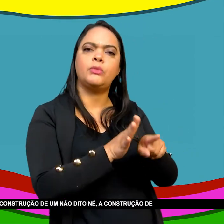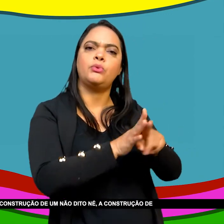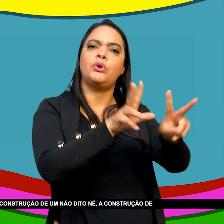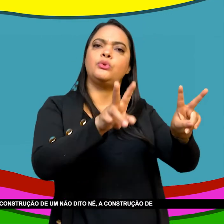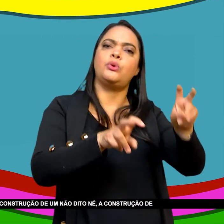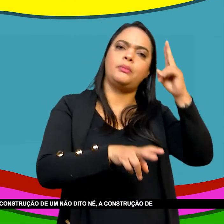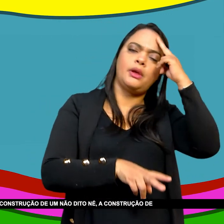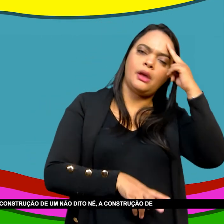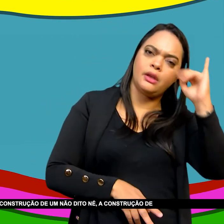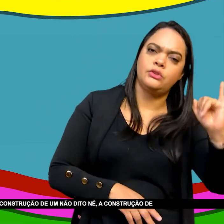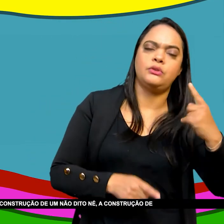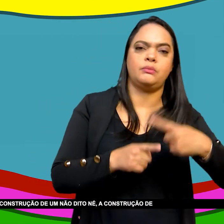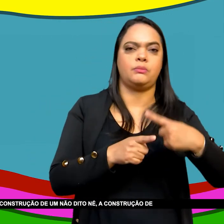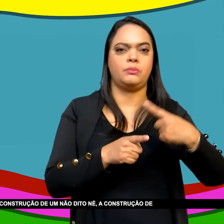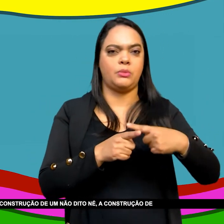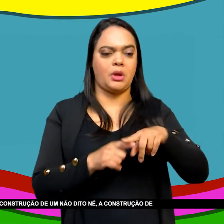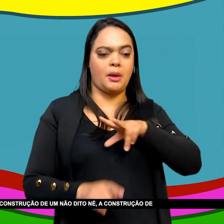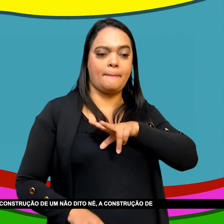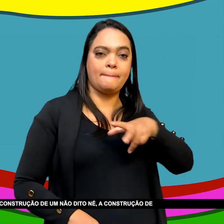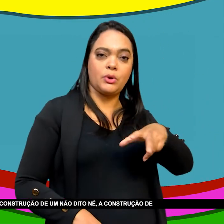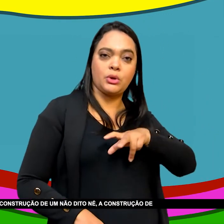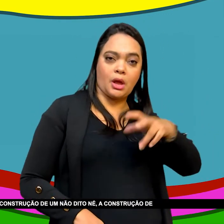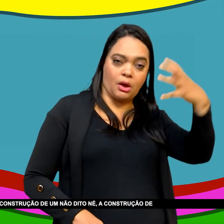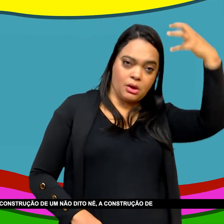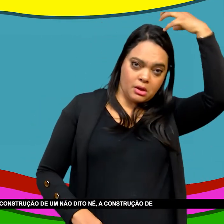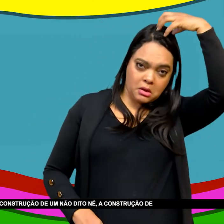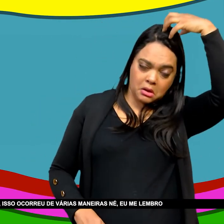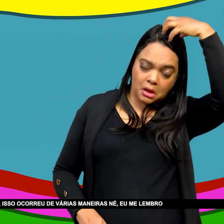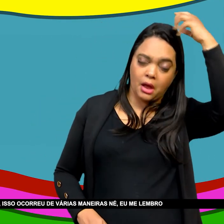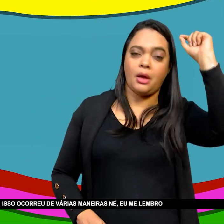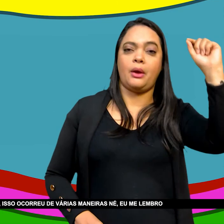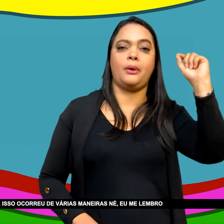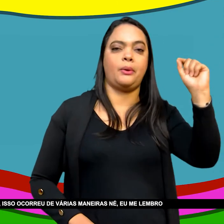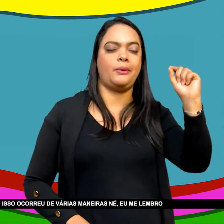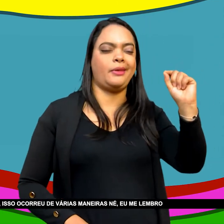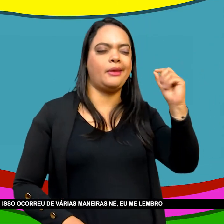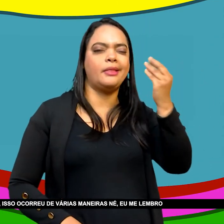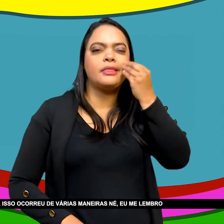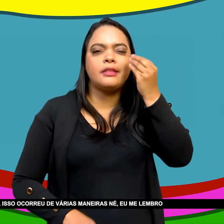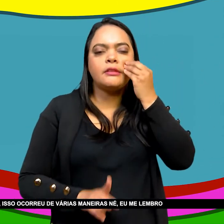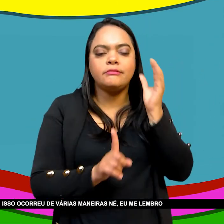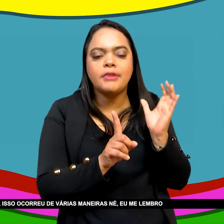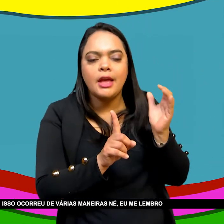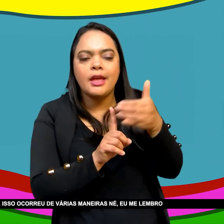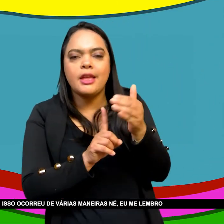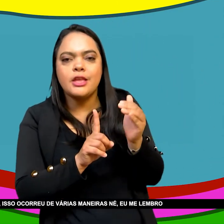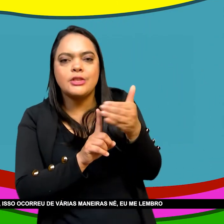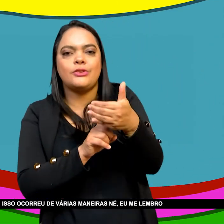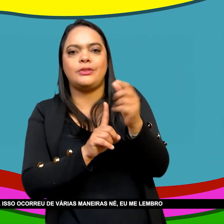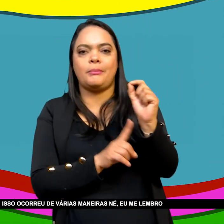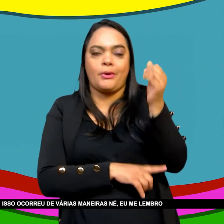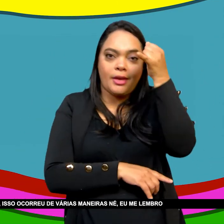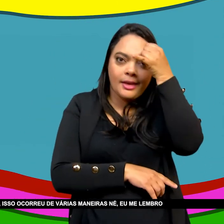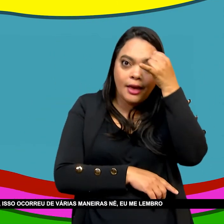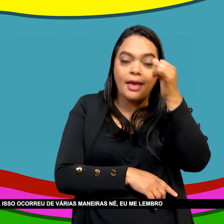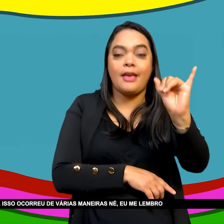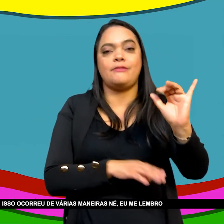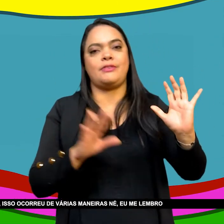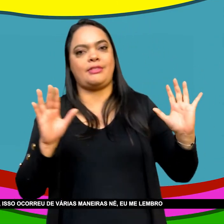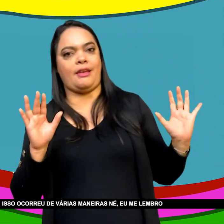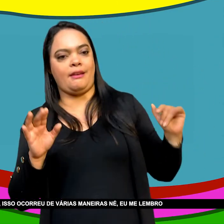Houve a construção De um não dito A construção De um silêncio Cheguei a tocar Um pouco Nisso aqui antes